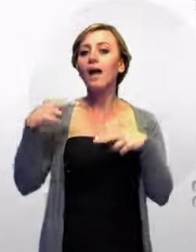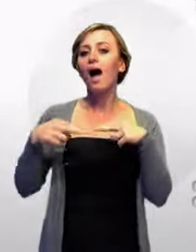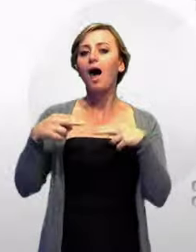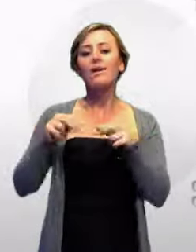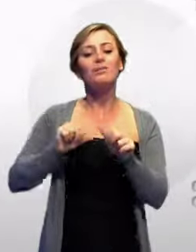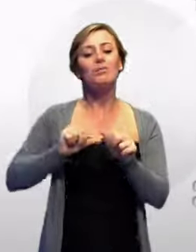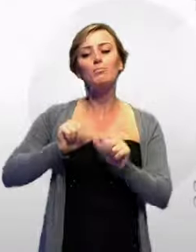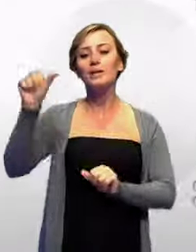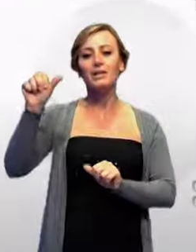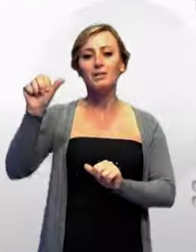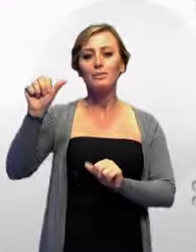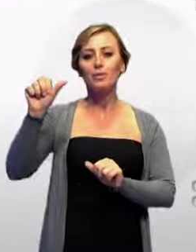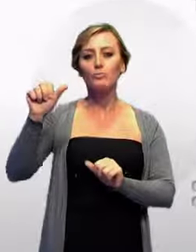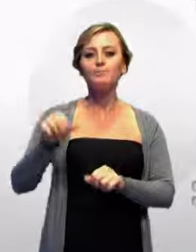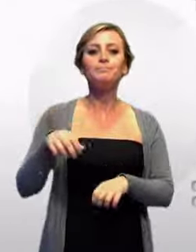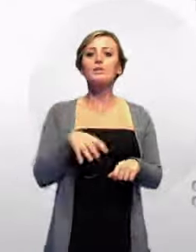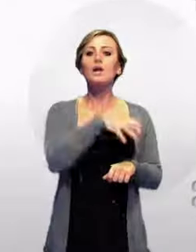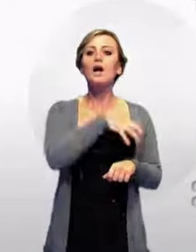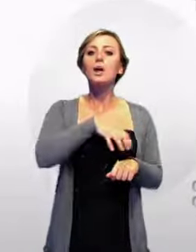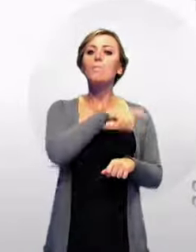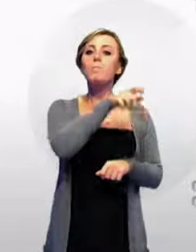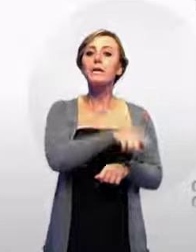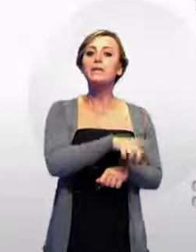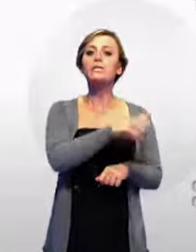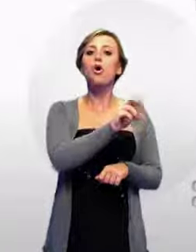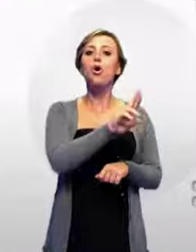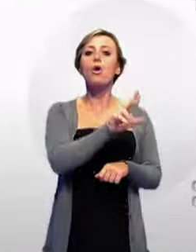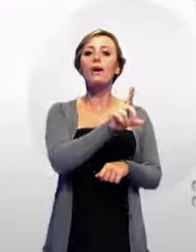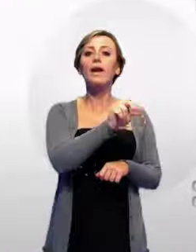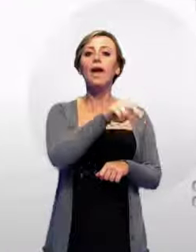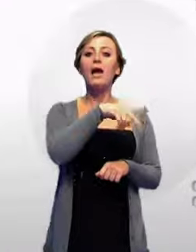rendere l'Ilva compatibile con la città è utopistico.